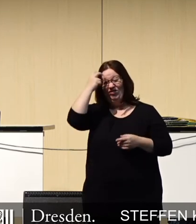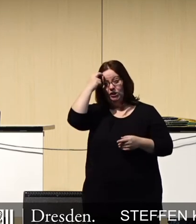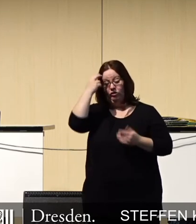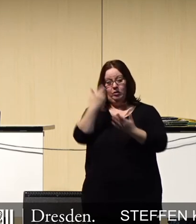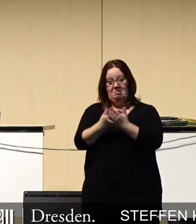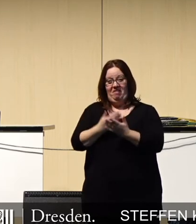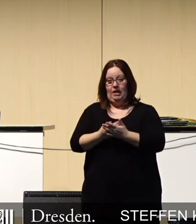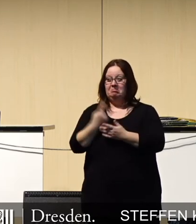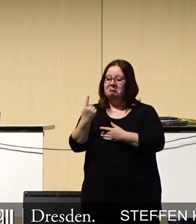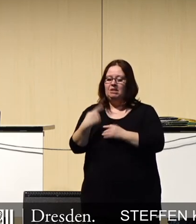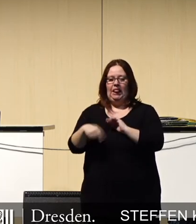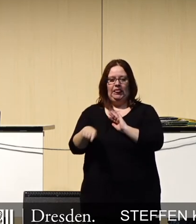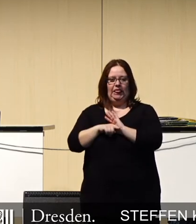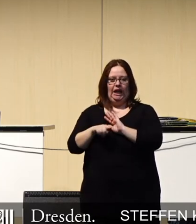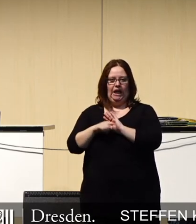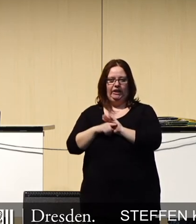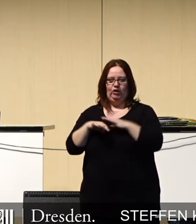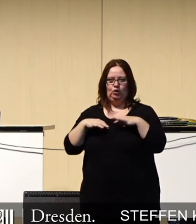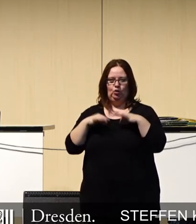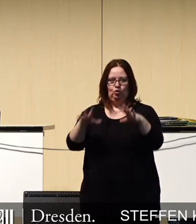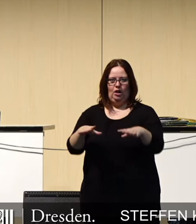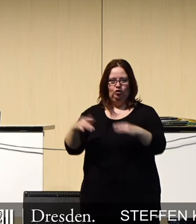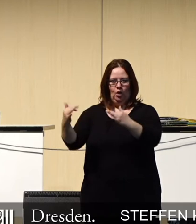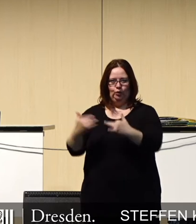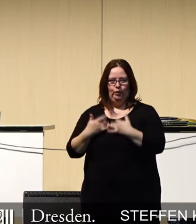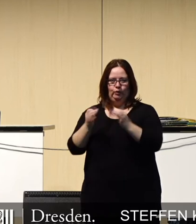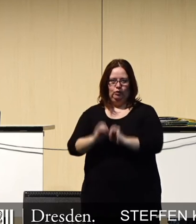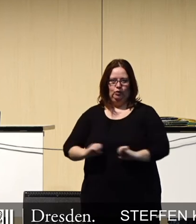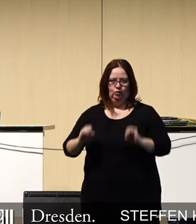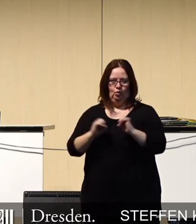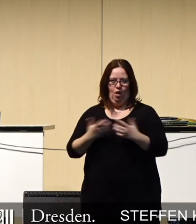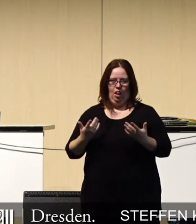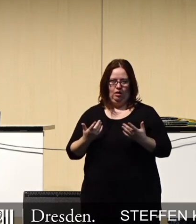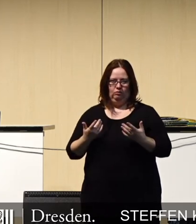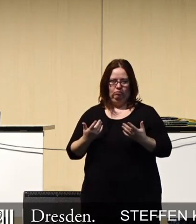keine negative gesundheitliche Auswirkung vom 5G